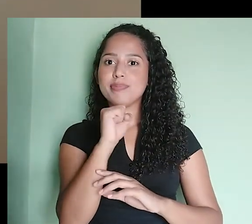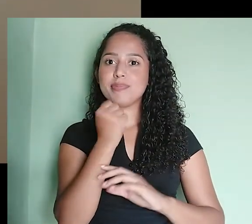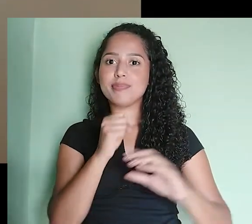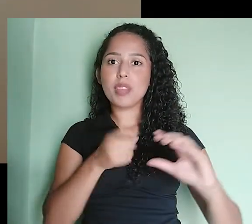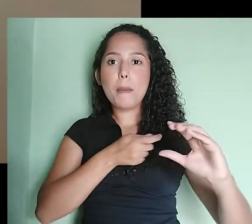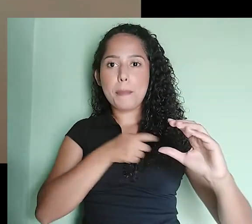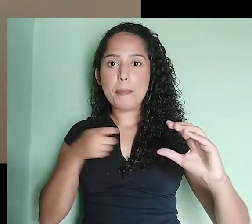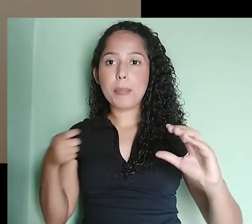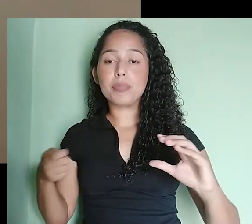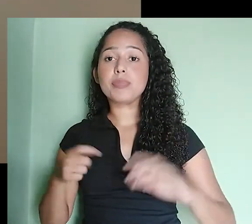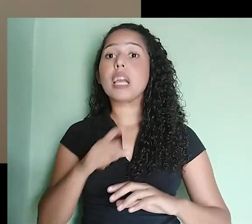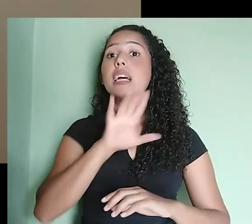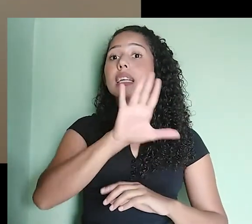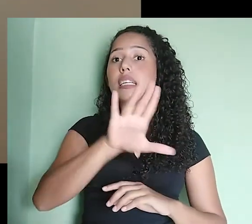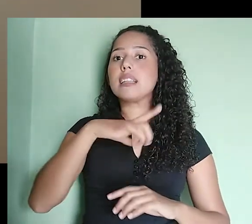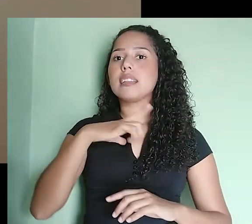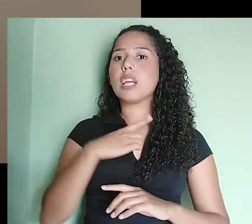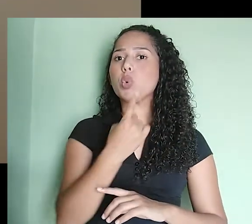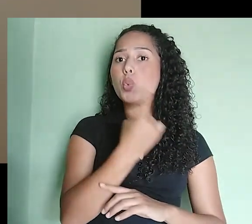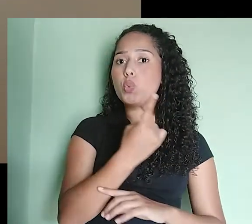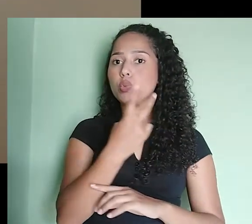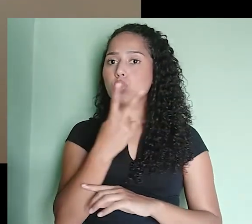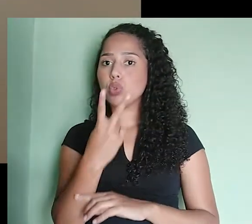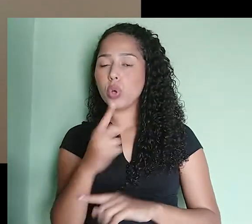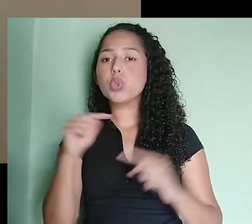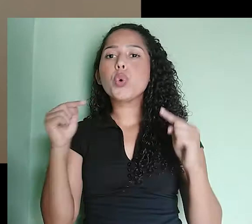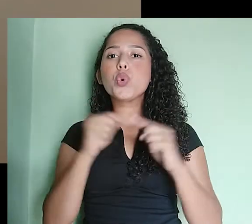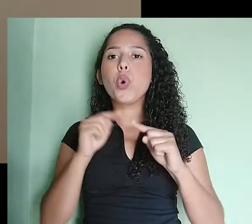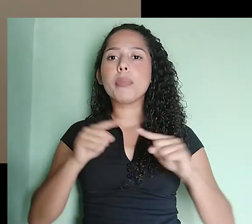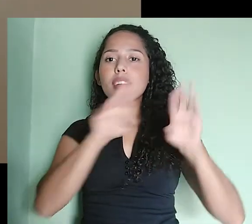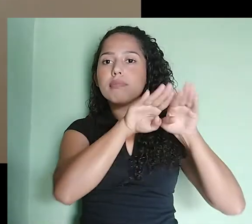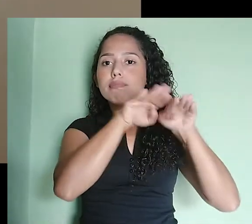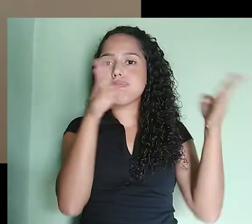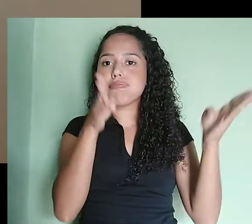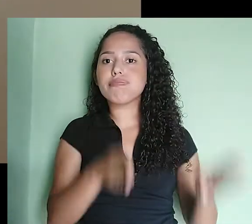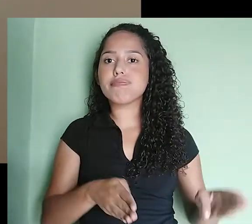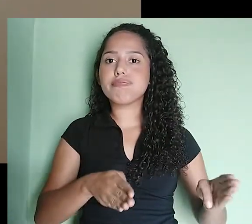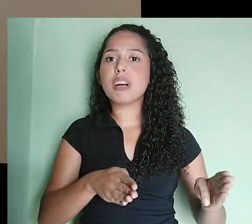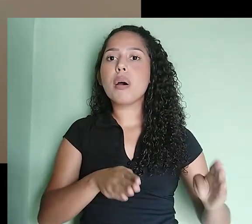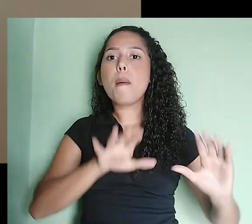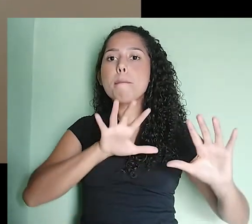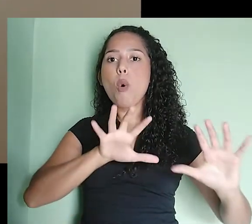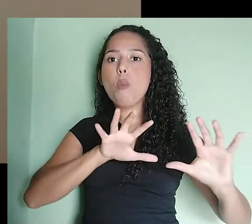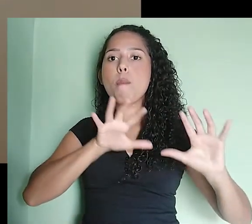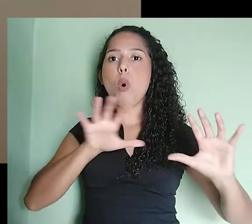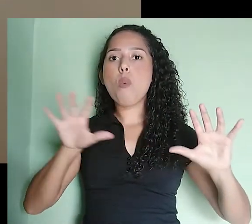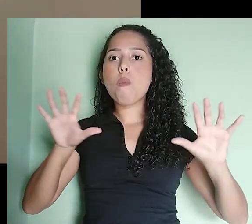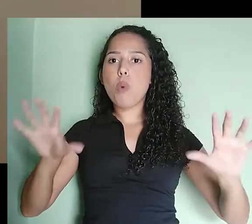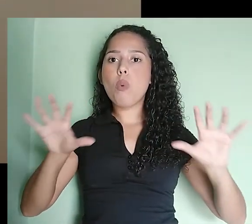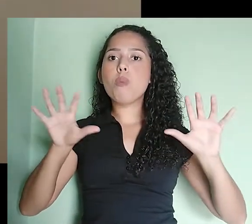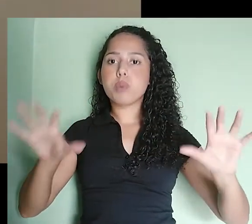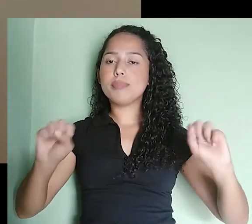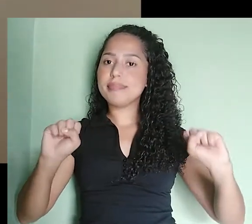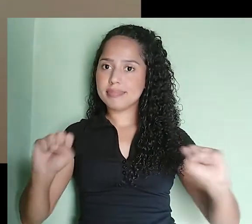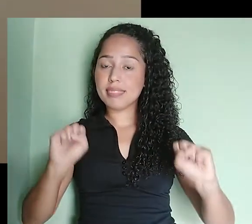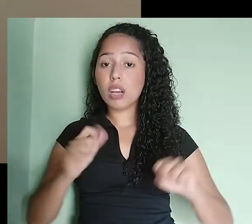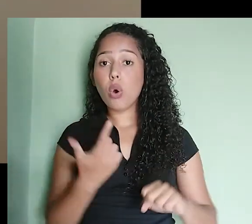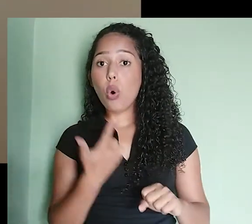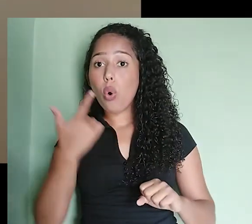2 nós usamos para os monitores de referência, ou seja, a caixa de som. E as outras saídas você pode colocar para fone, você pode